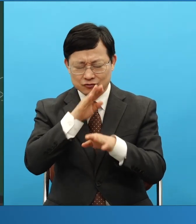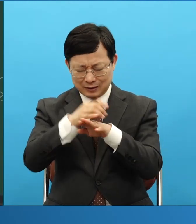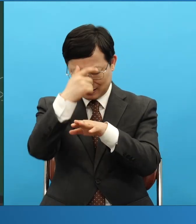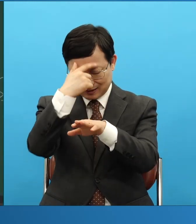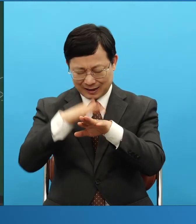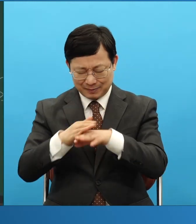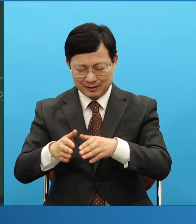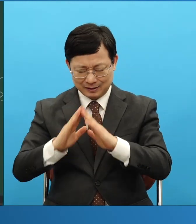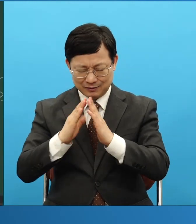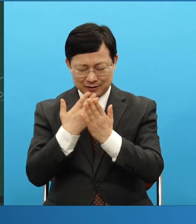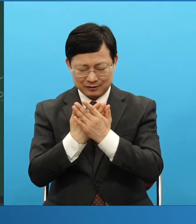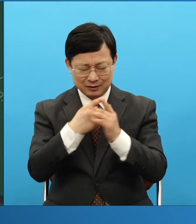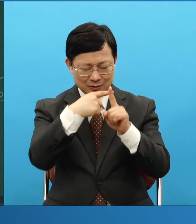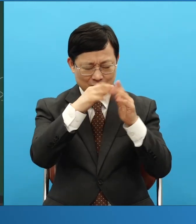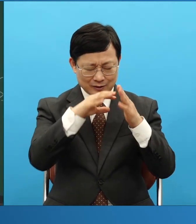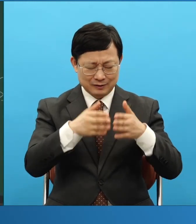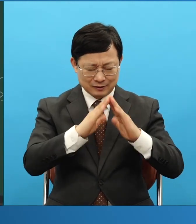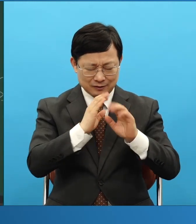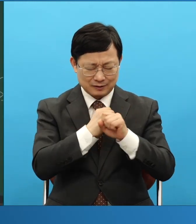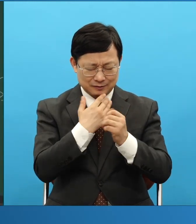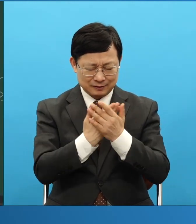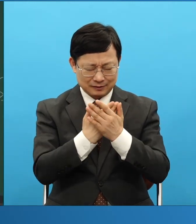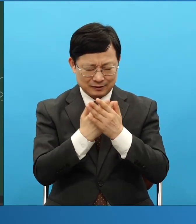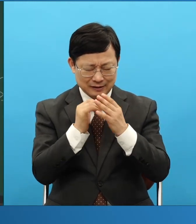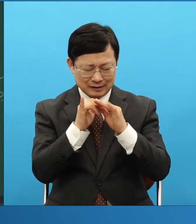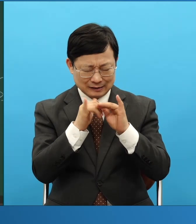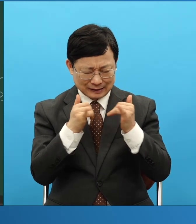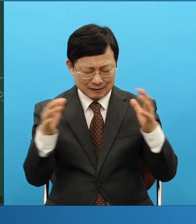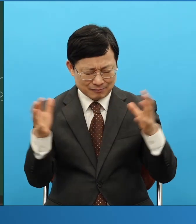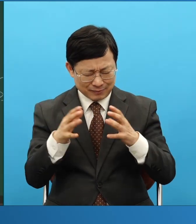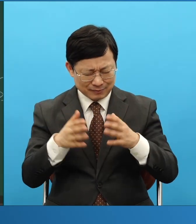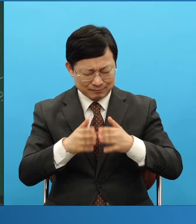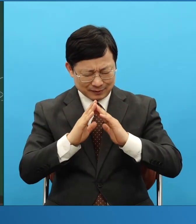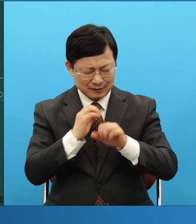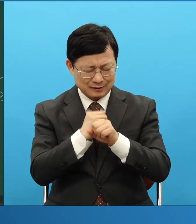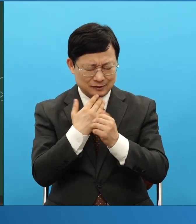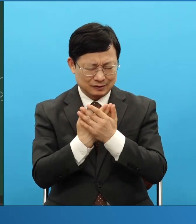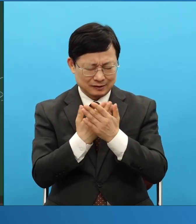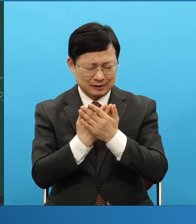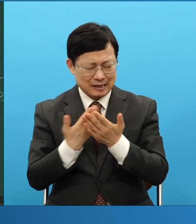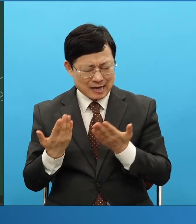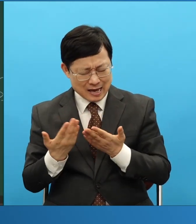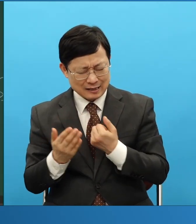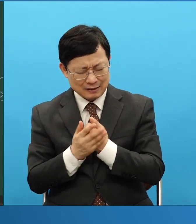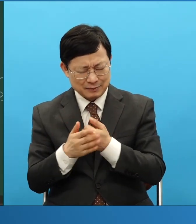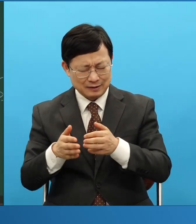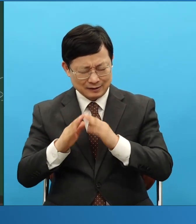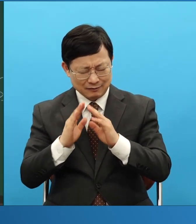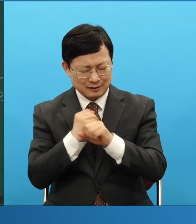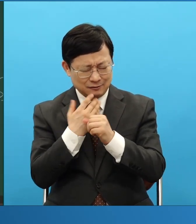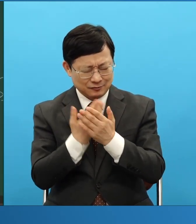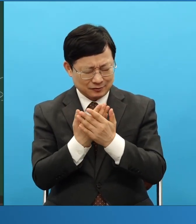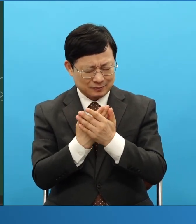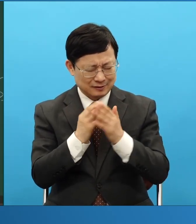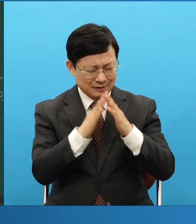교회에서 세우게 하십니다 사람 때문에 세우게 하십니다 일 때문에 세우게 하십니다 가정에서 세우는